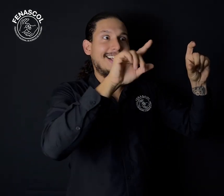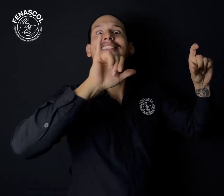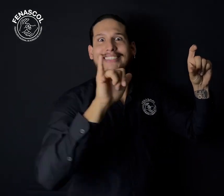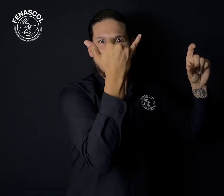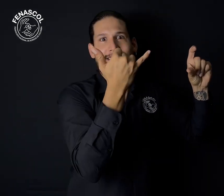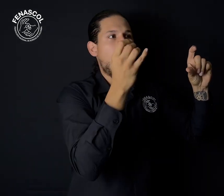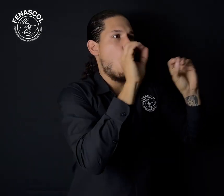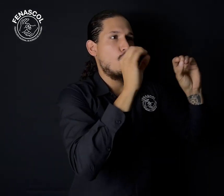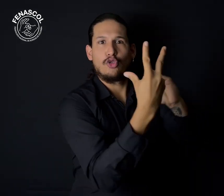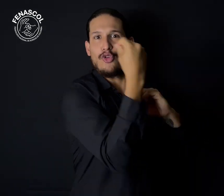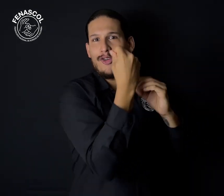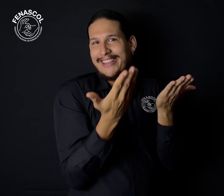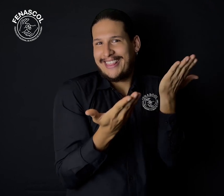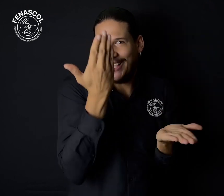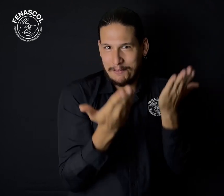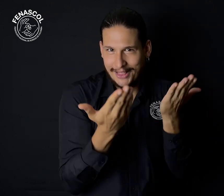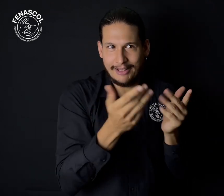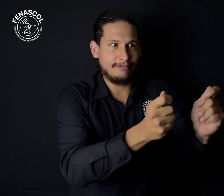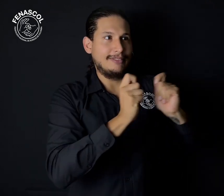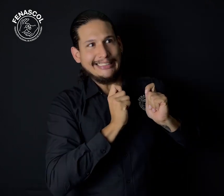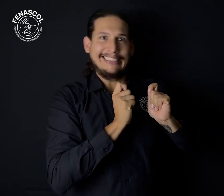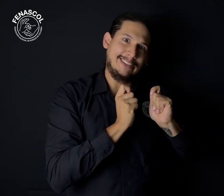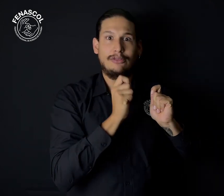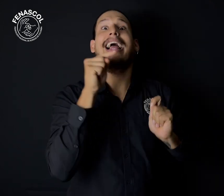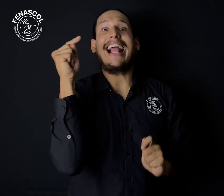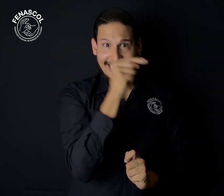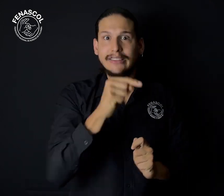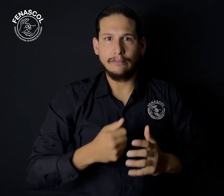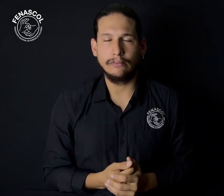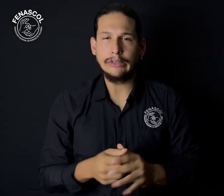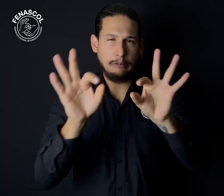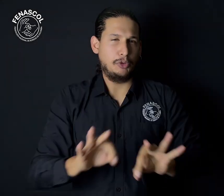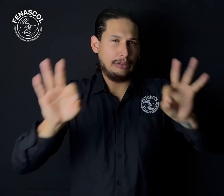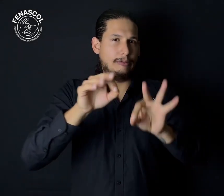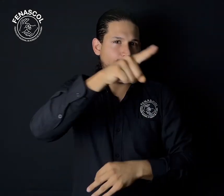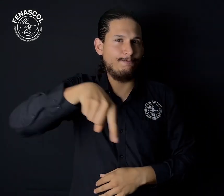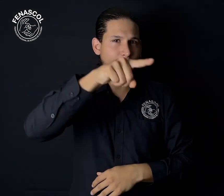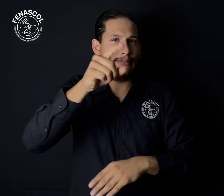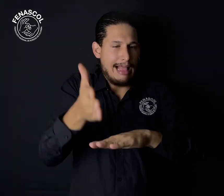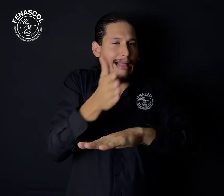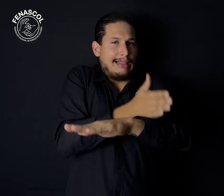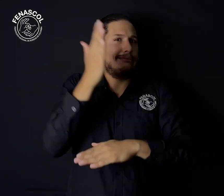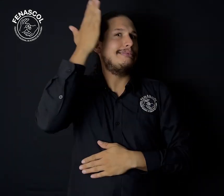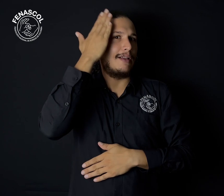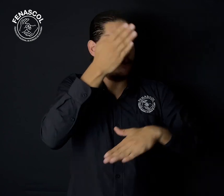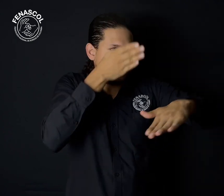son o no seleccionados como jurado de votación. Es importante que realicen este proceso con anticipación.